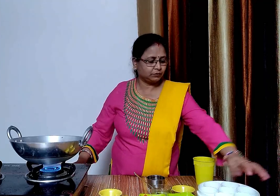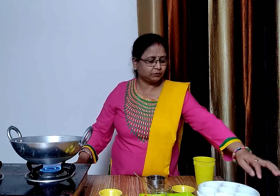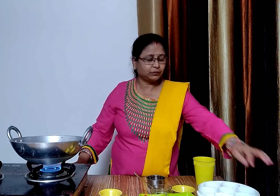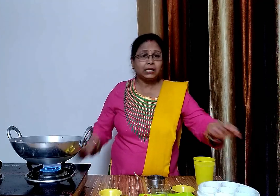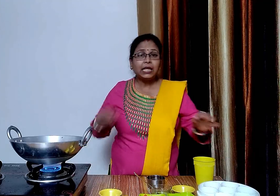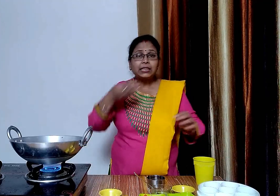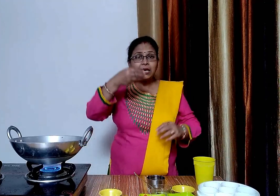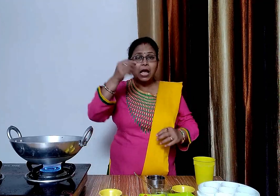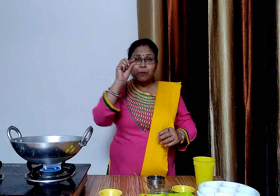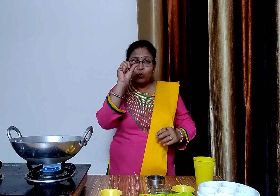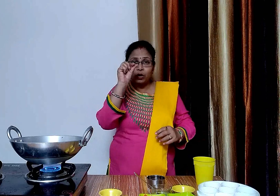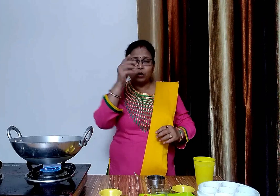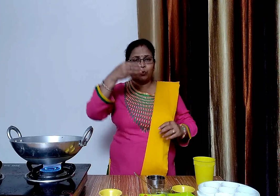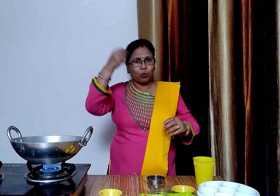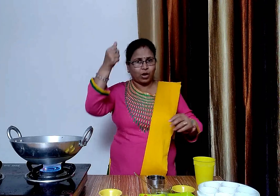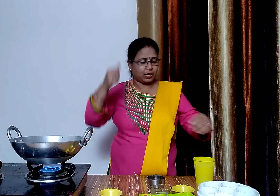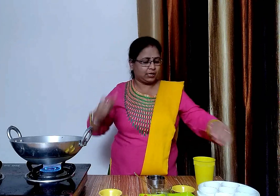डेर चमस धनिया पाउडर